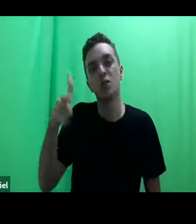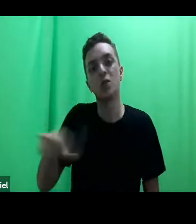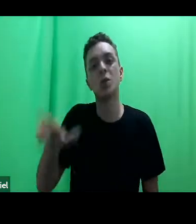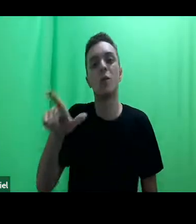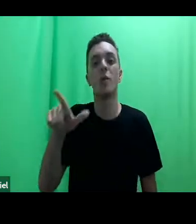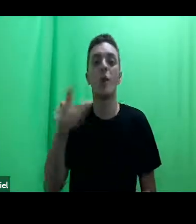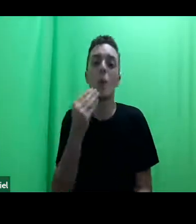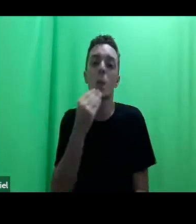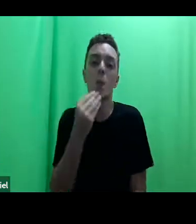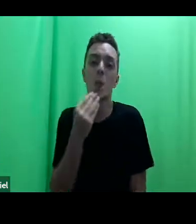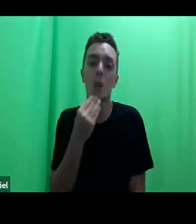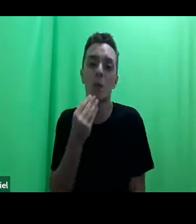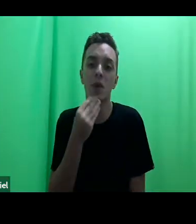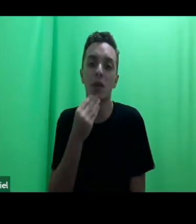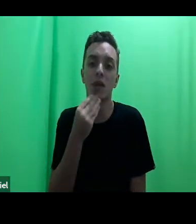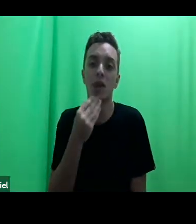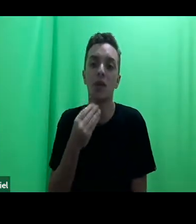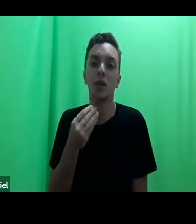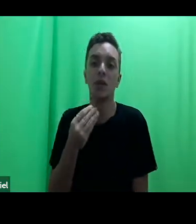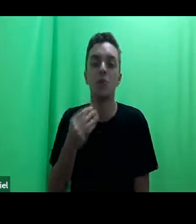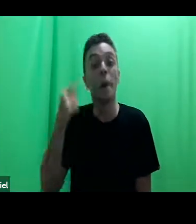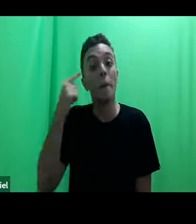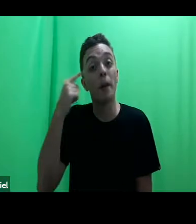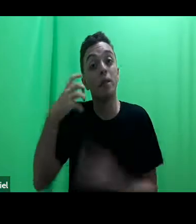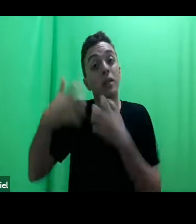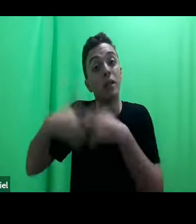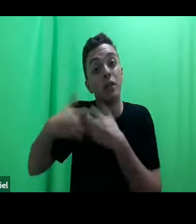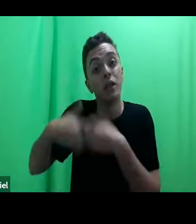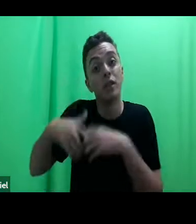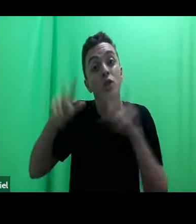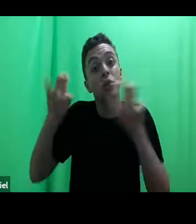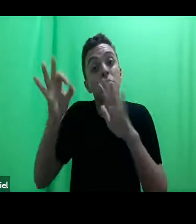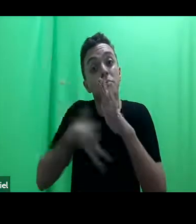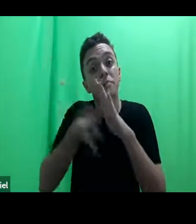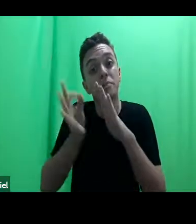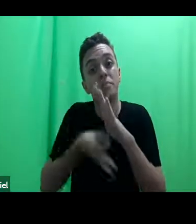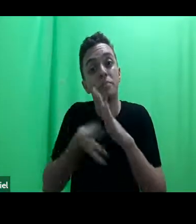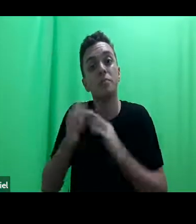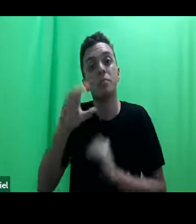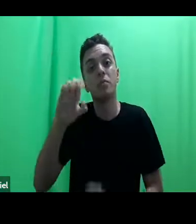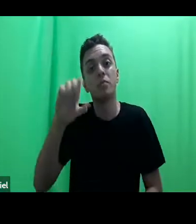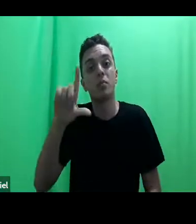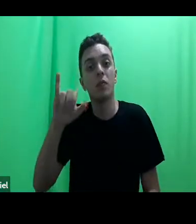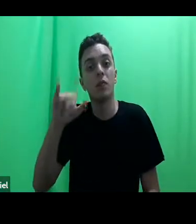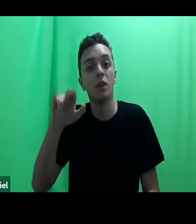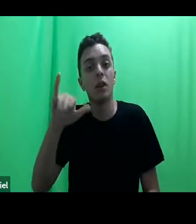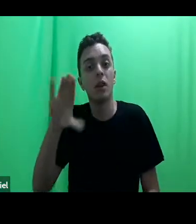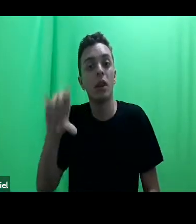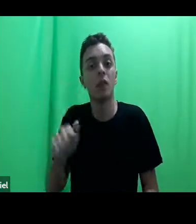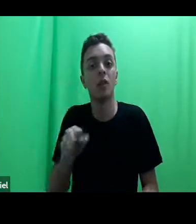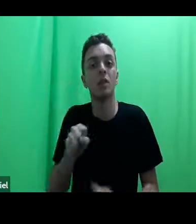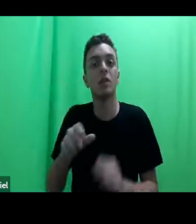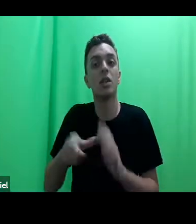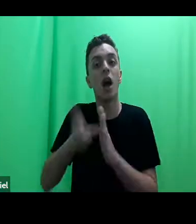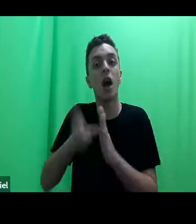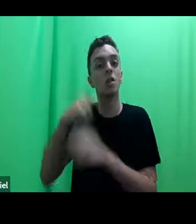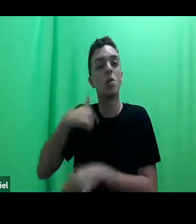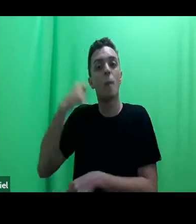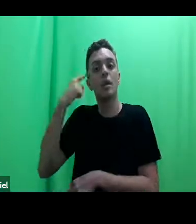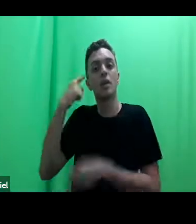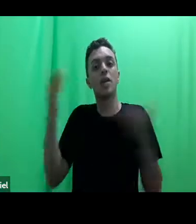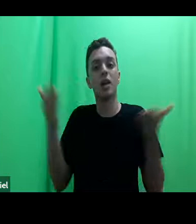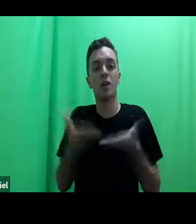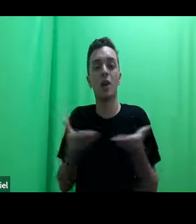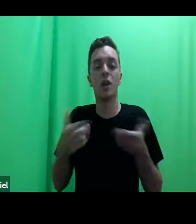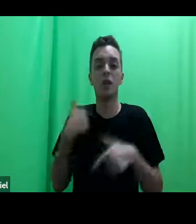oportunidade para pensar sobre as clínicas que eu não tinha feito isso antes a partir do meu próprio